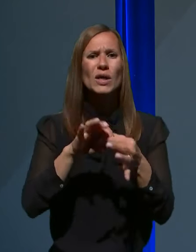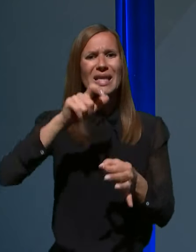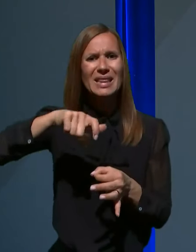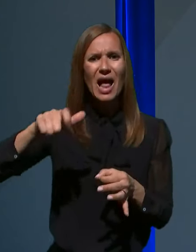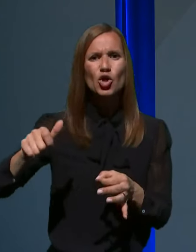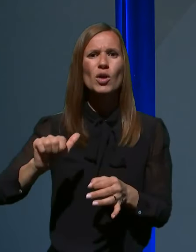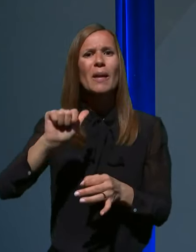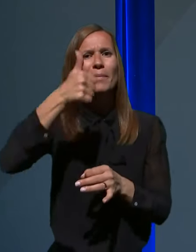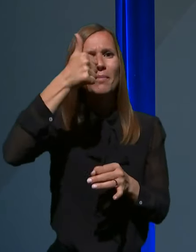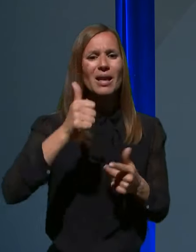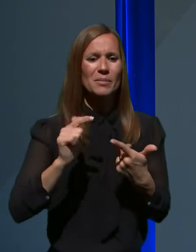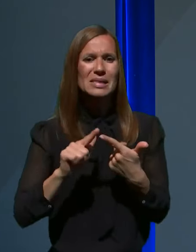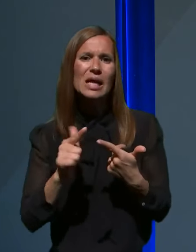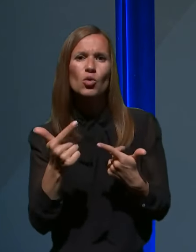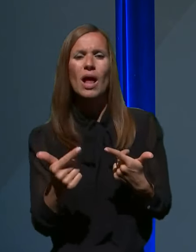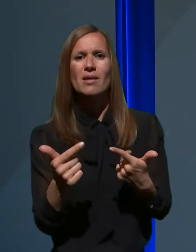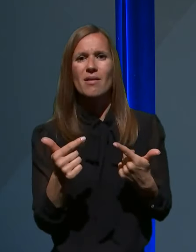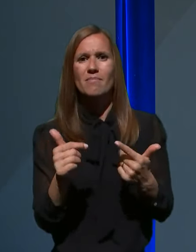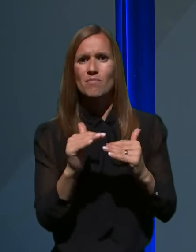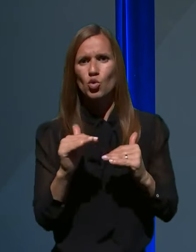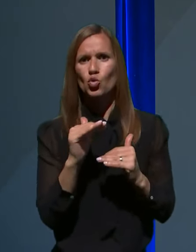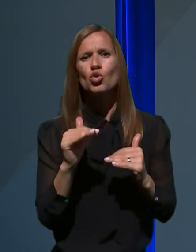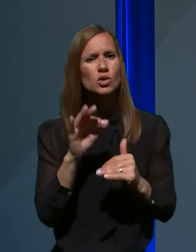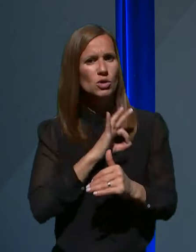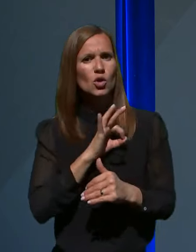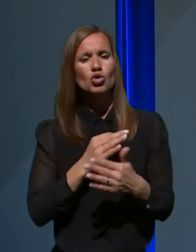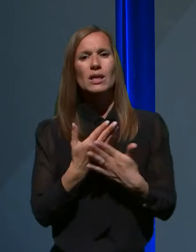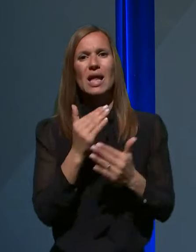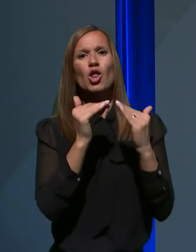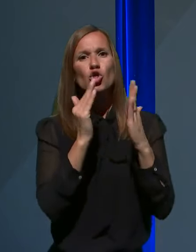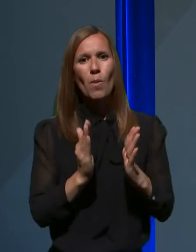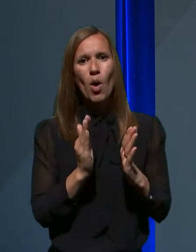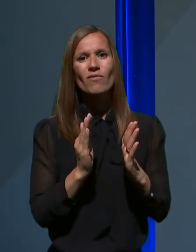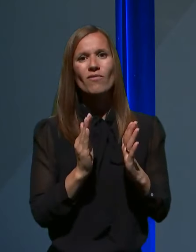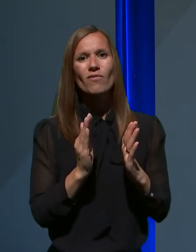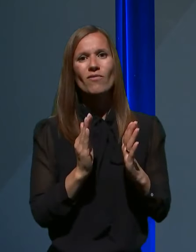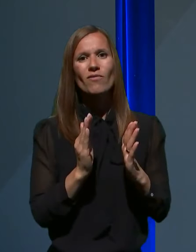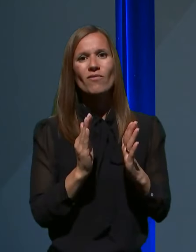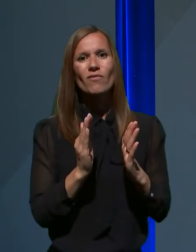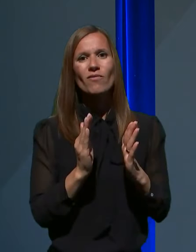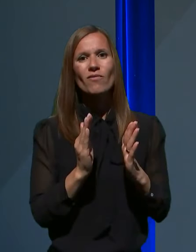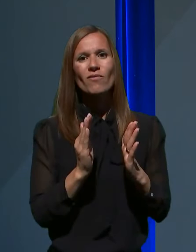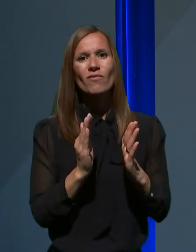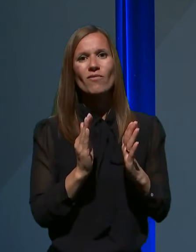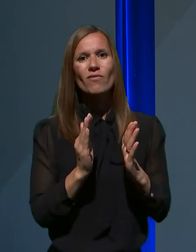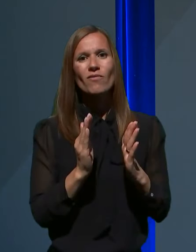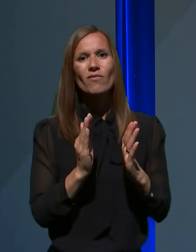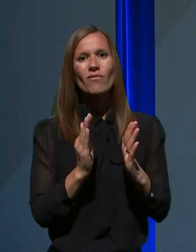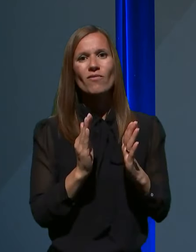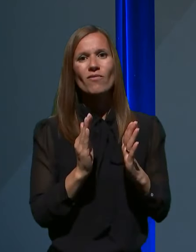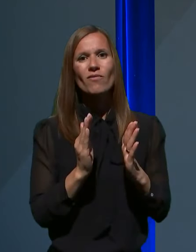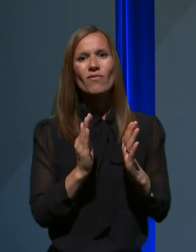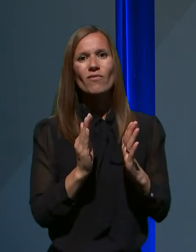zadovženi za domove in v resnici z njimi sodelujajo, poleg tega tudi diplomirane medicinske sestre in